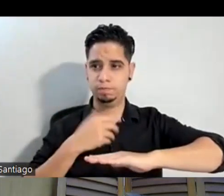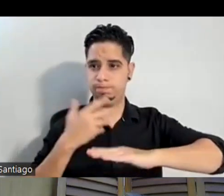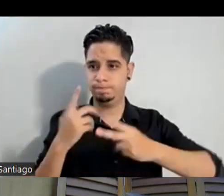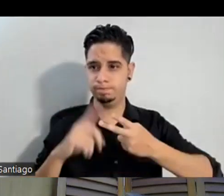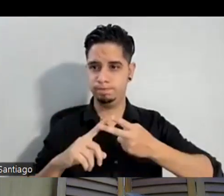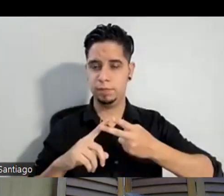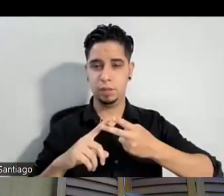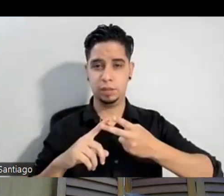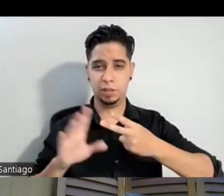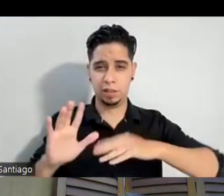nostálgico y tan